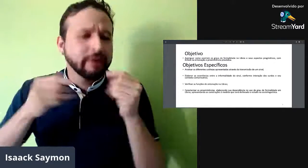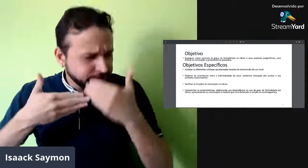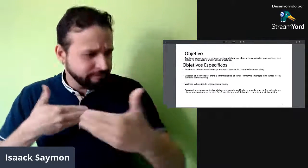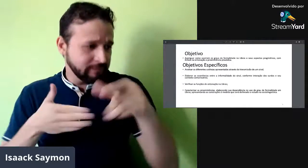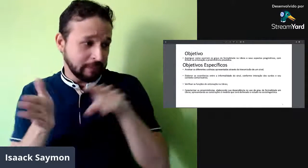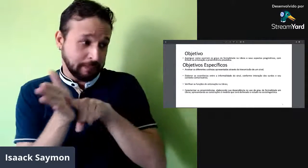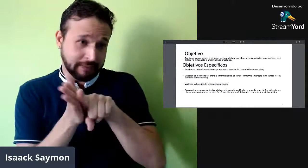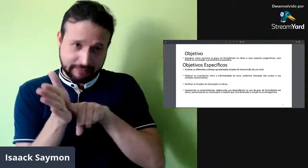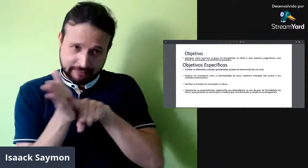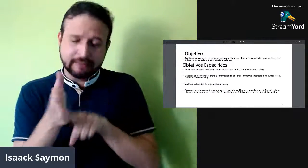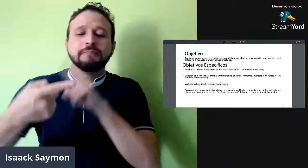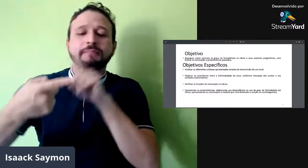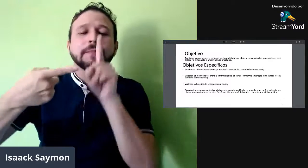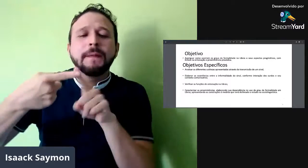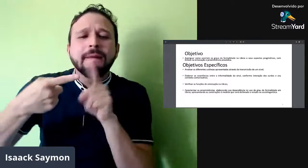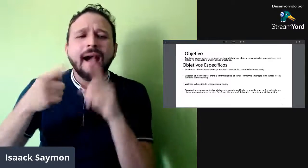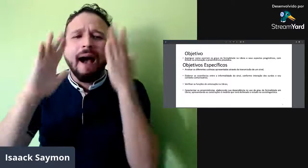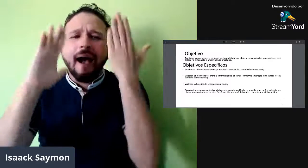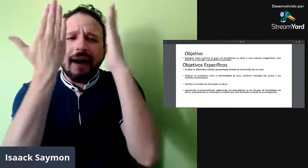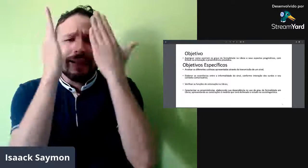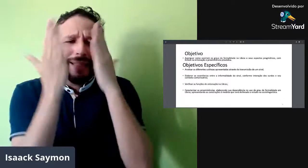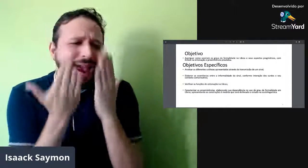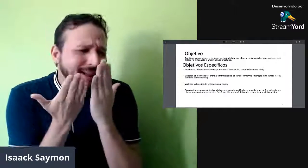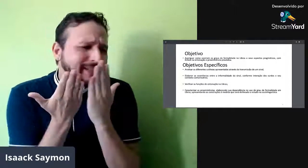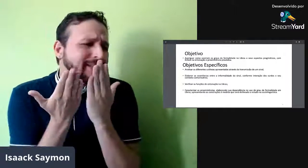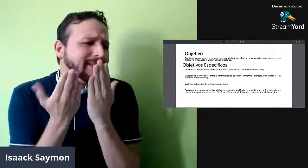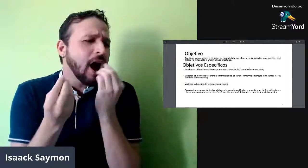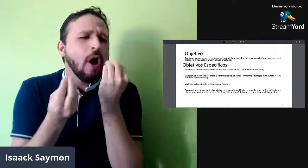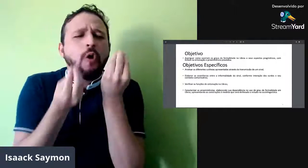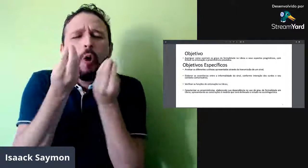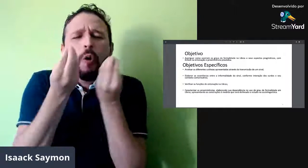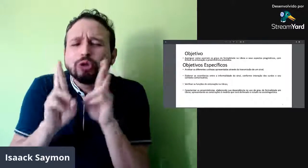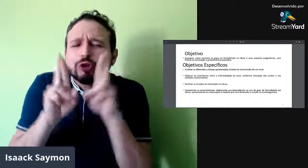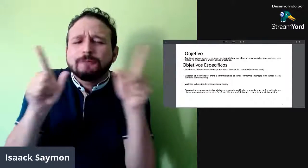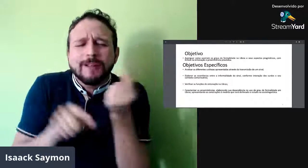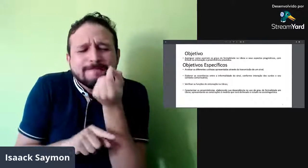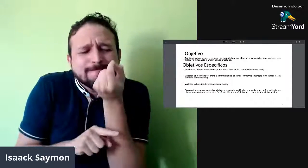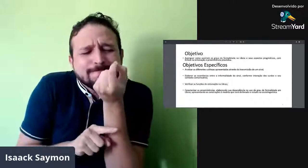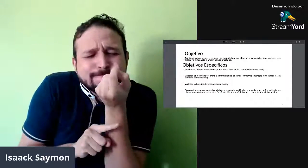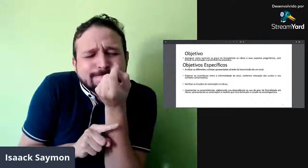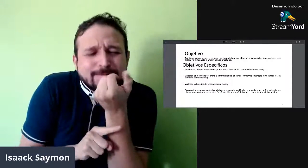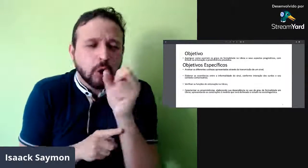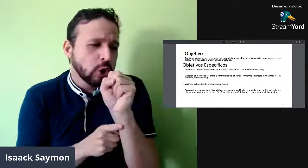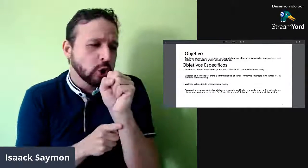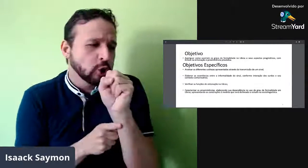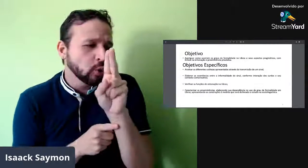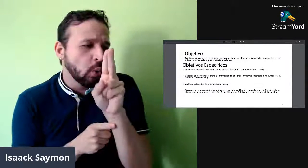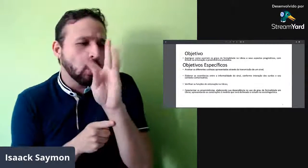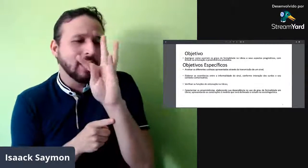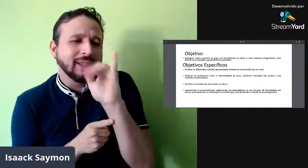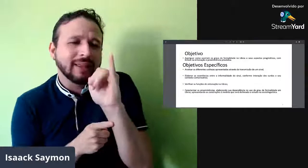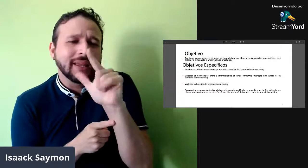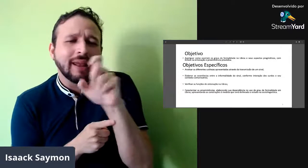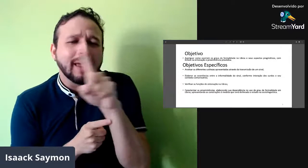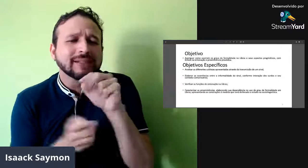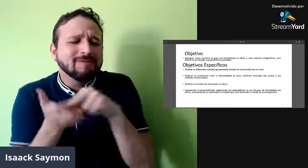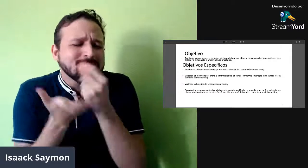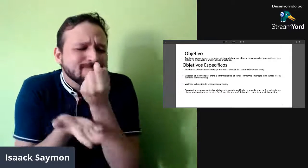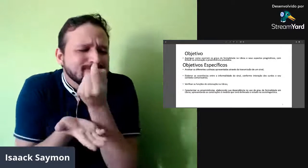Temos ali quatro objetivos, né, primeiro analisar ali alguns detalhes, né, ou